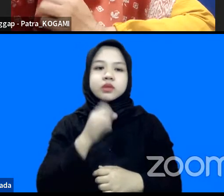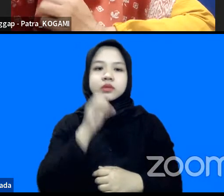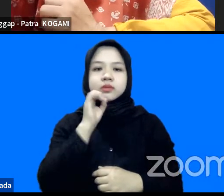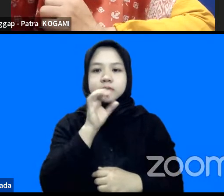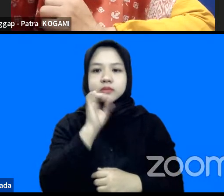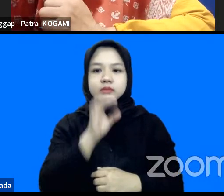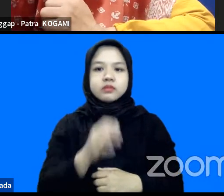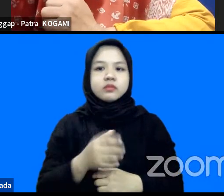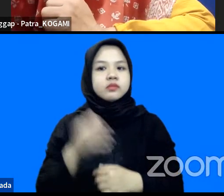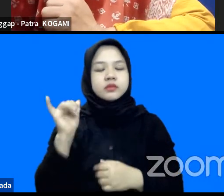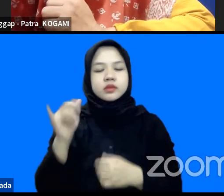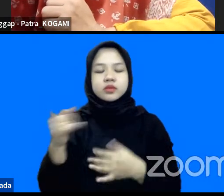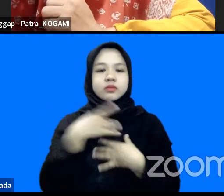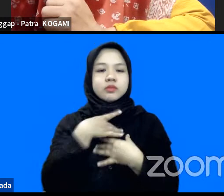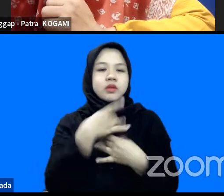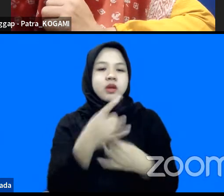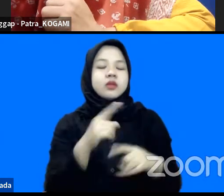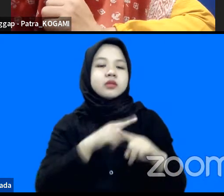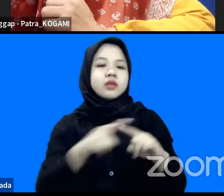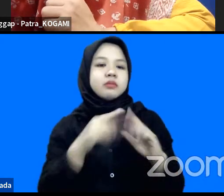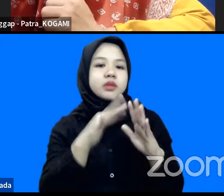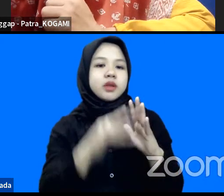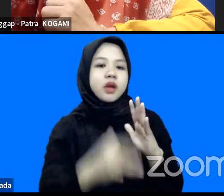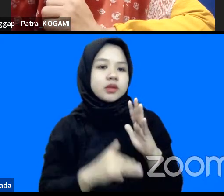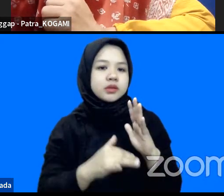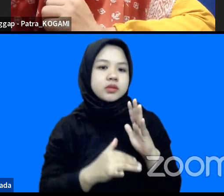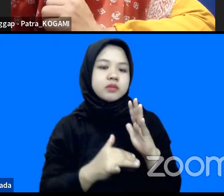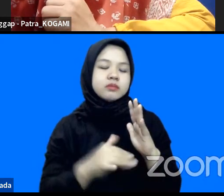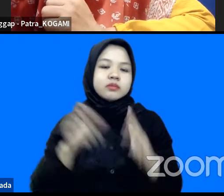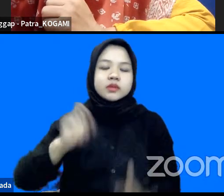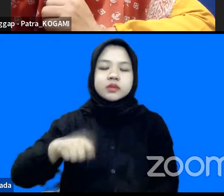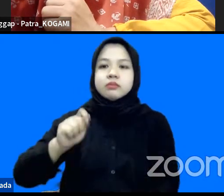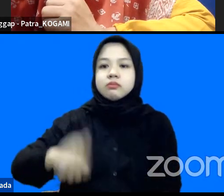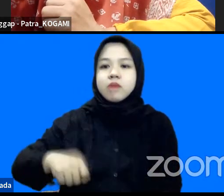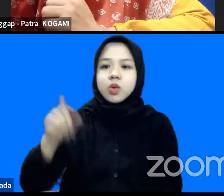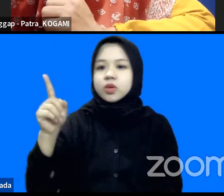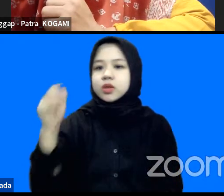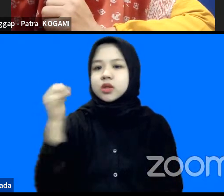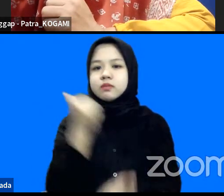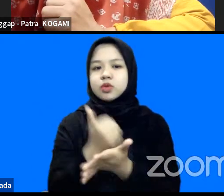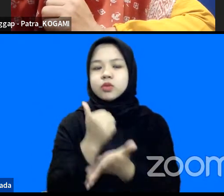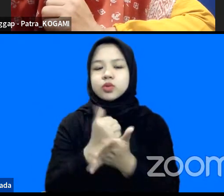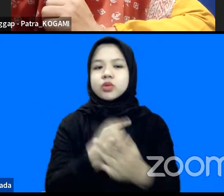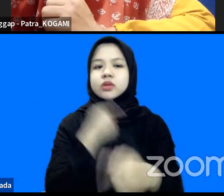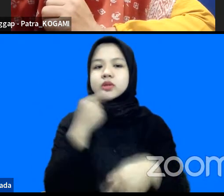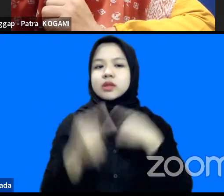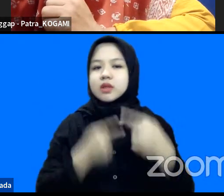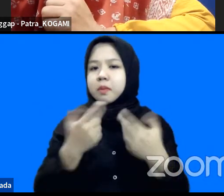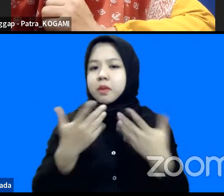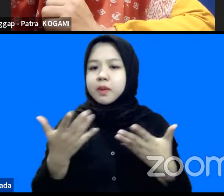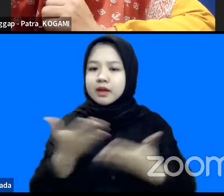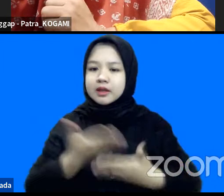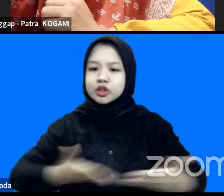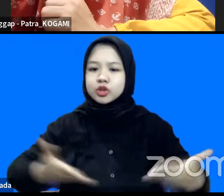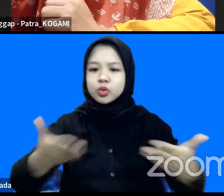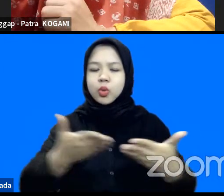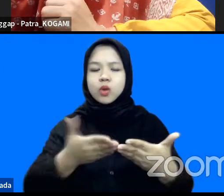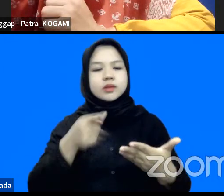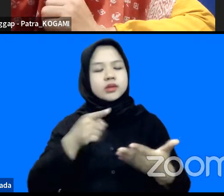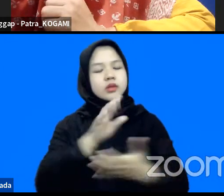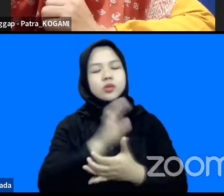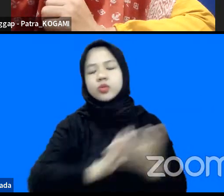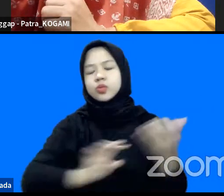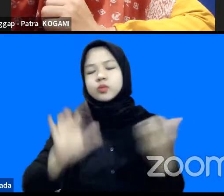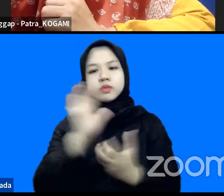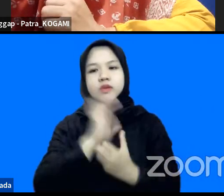lebar ini menarik sekali tapi kajian di Palu ini betul-betul bercerita bagaimana situasi sosial itu rumit sekali